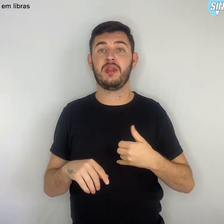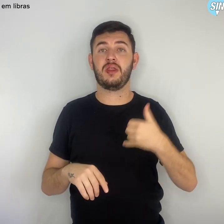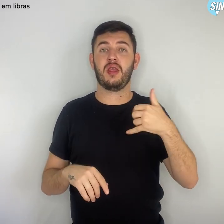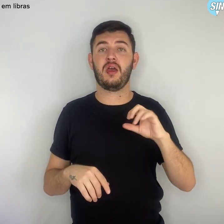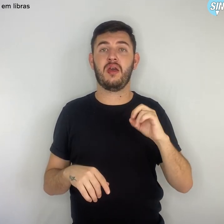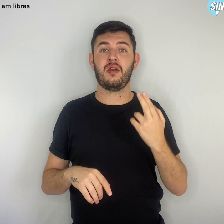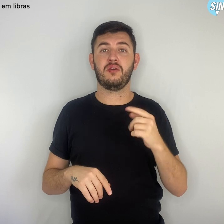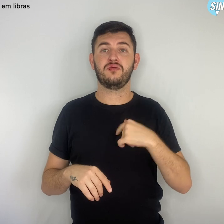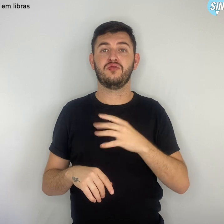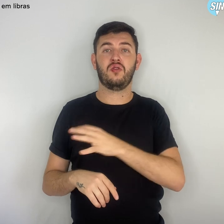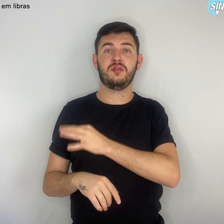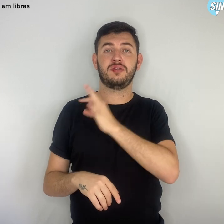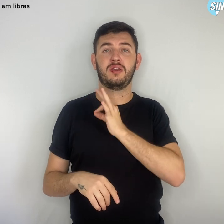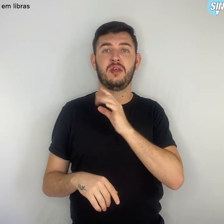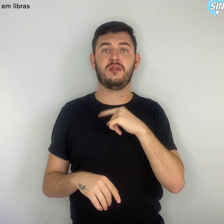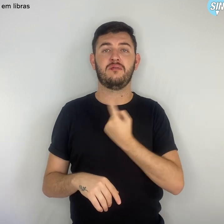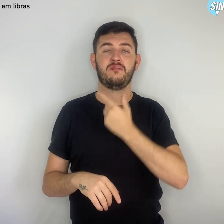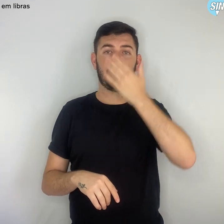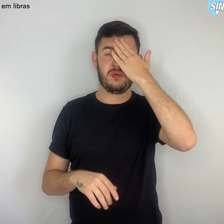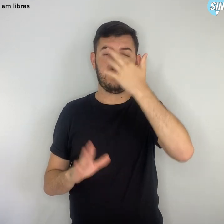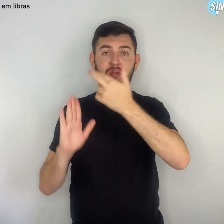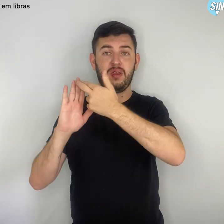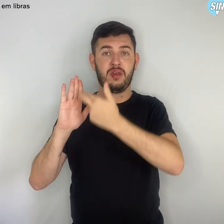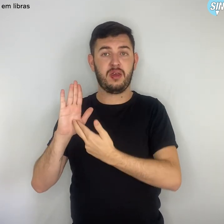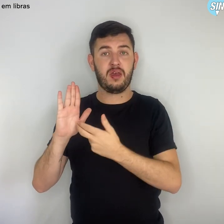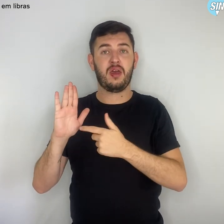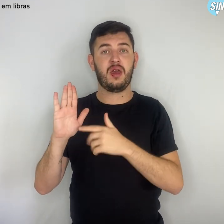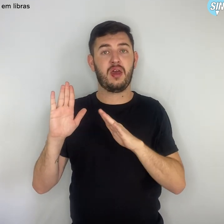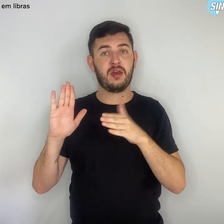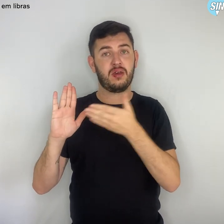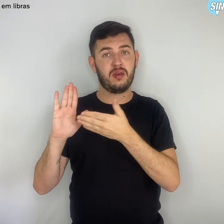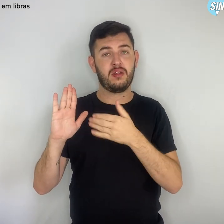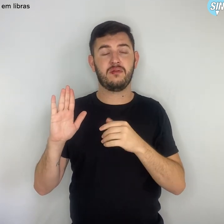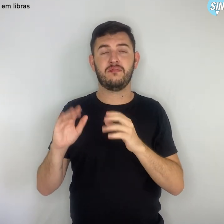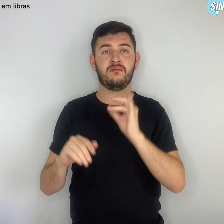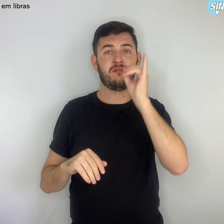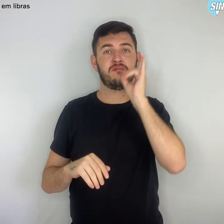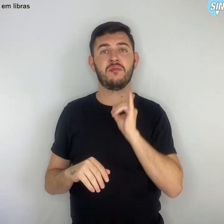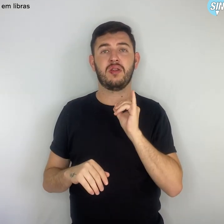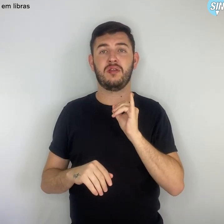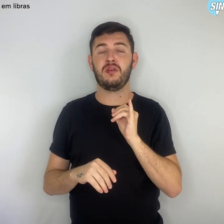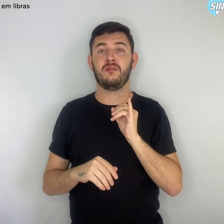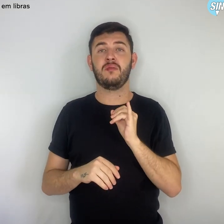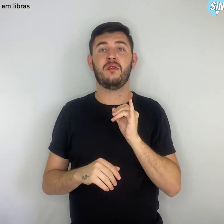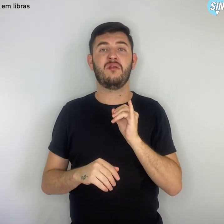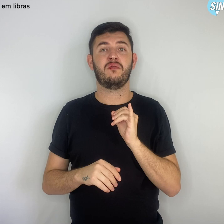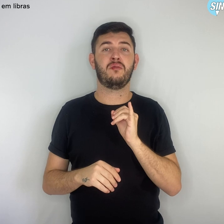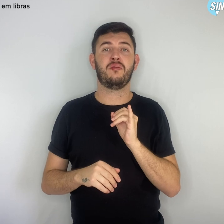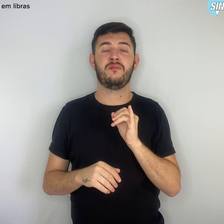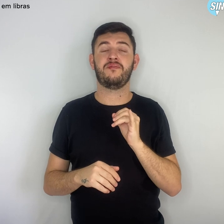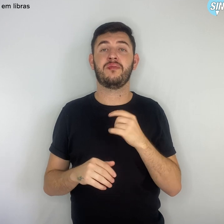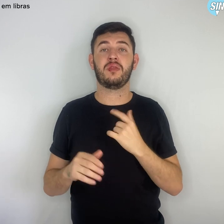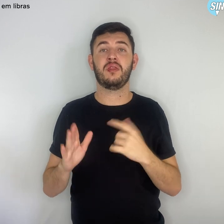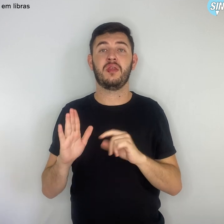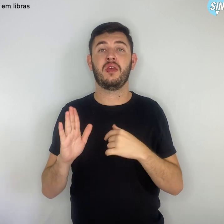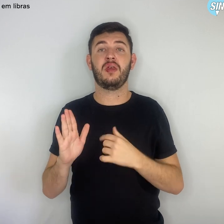há regras específicas, como por exemplo, quantidade mínima e máxima de linhas para a redação.